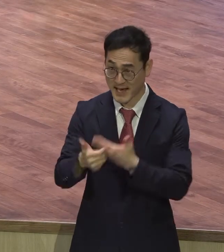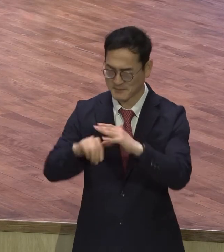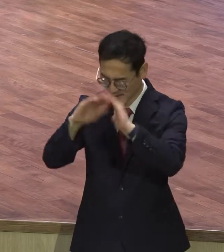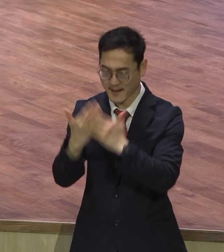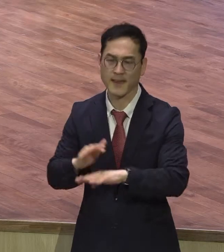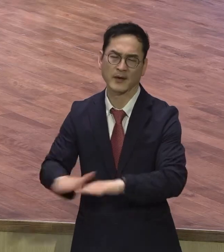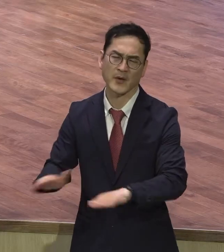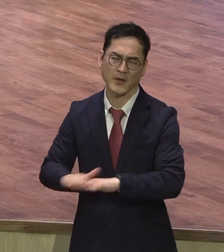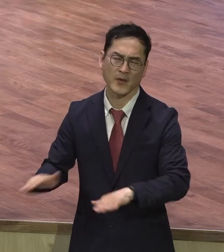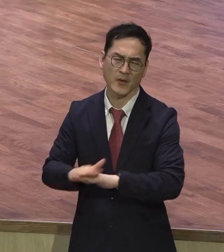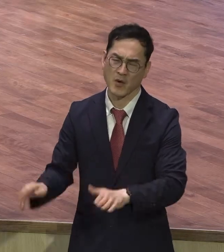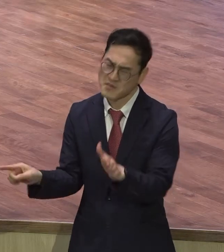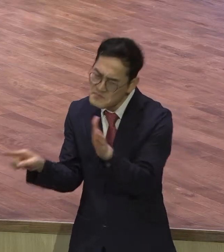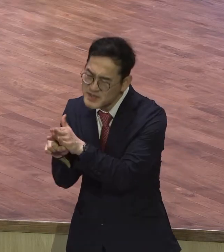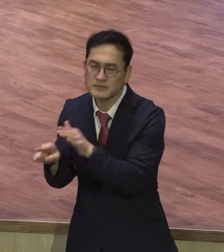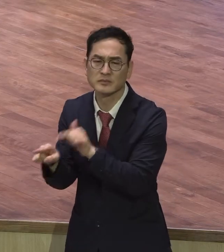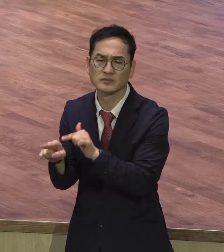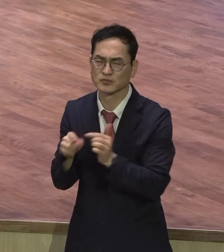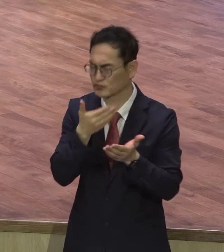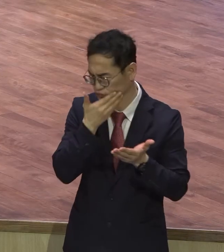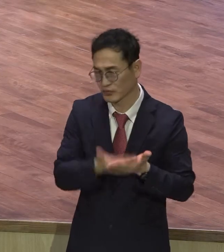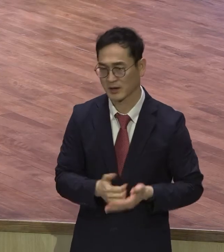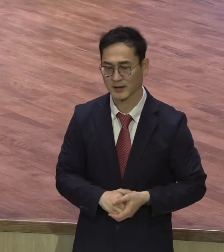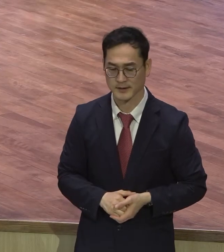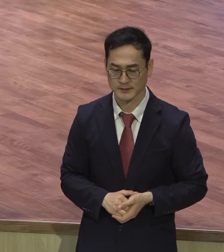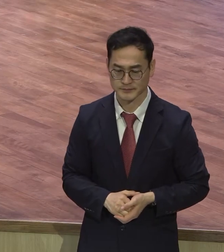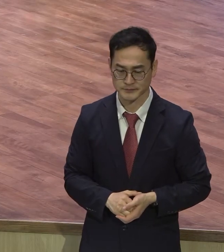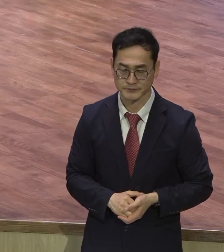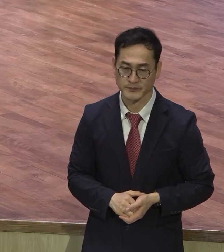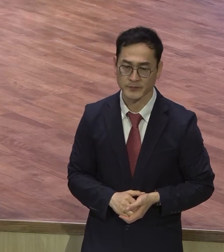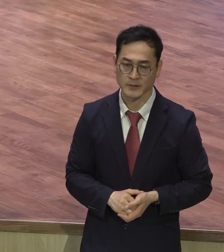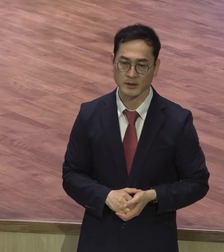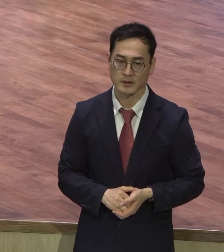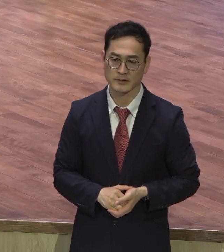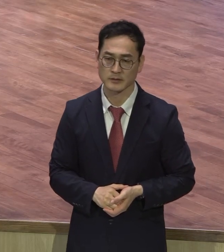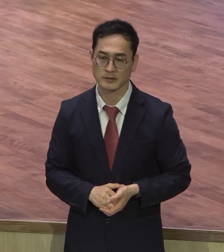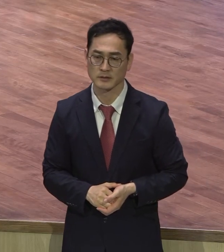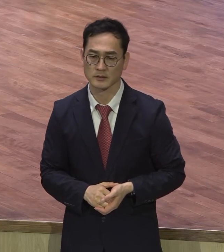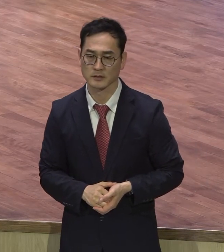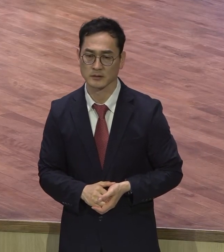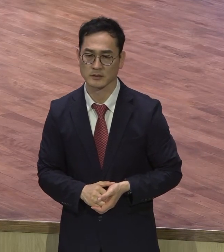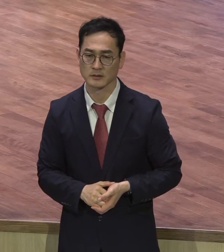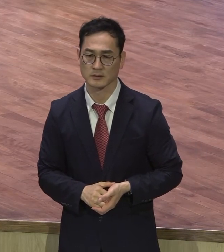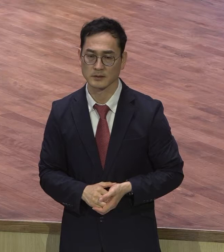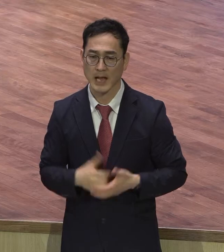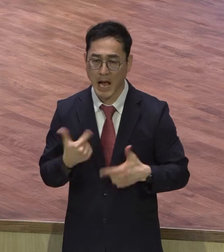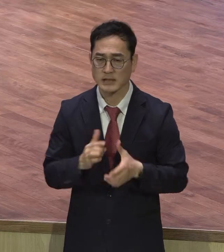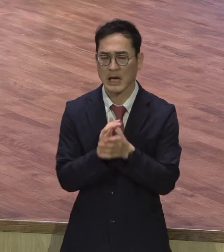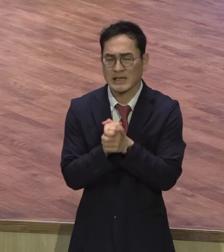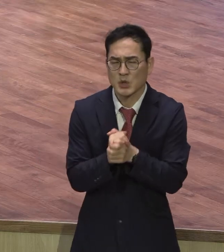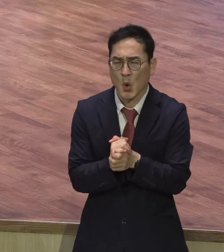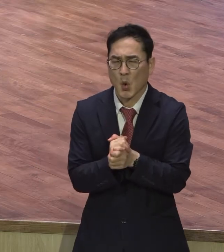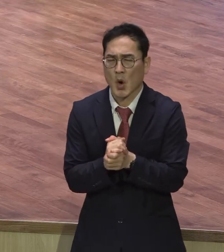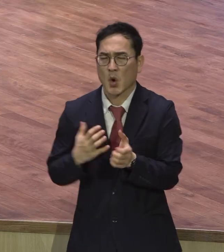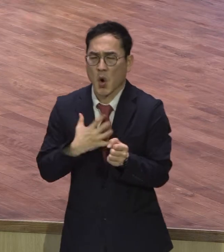사실은 그게 너무 오래 붙들고 있는 염려 걱정 덩어리 그게 뭐가 걱정 뭐가